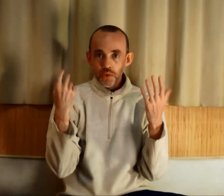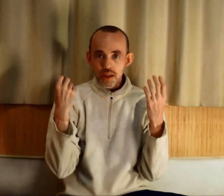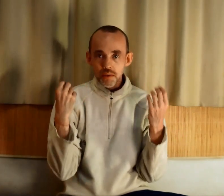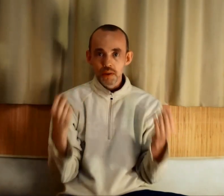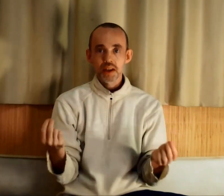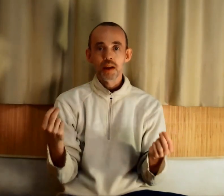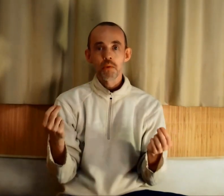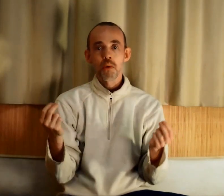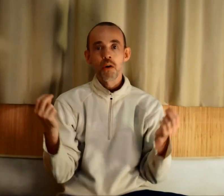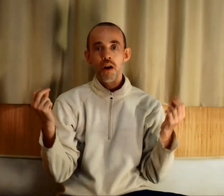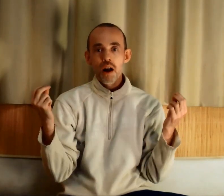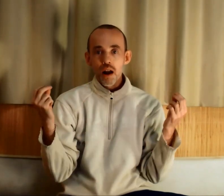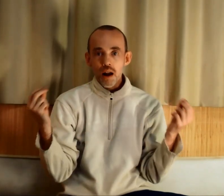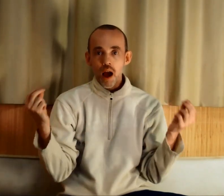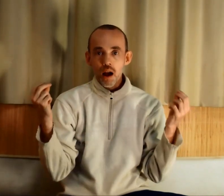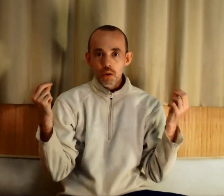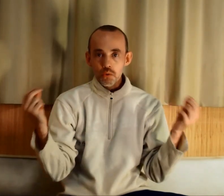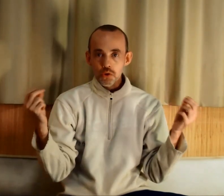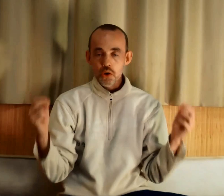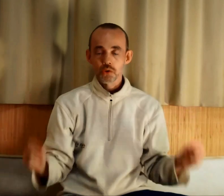que vous êtes véritablement, la conscience.